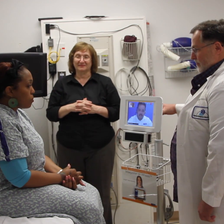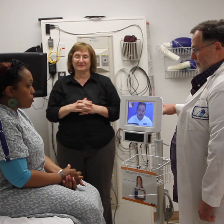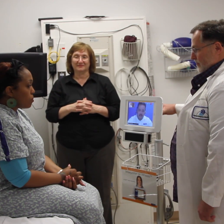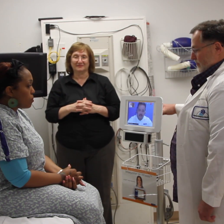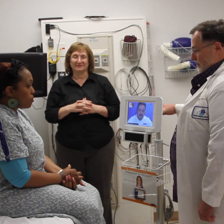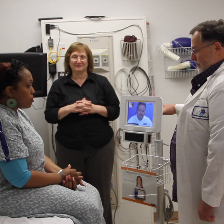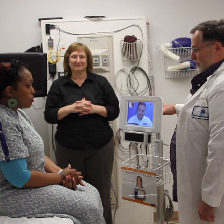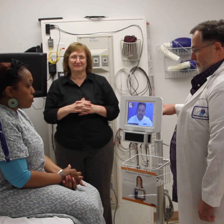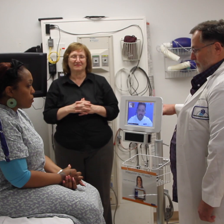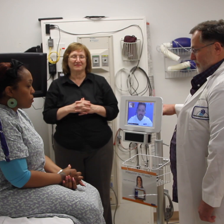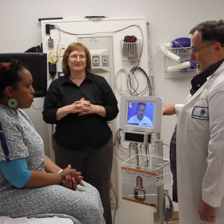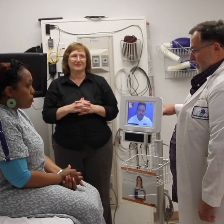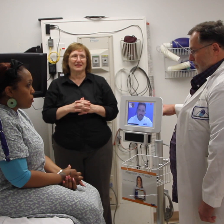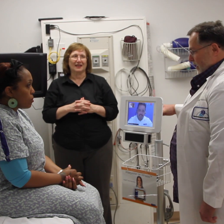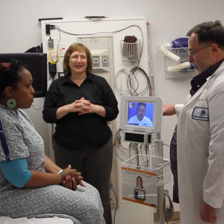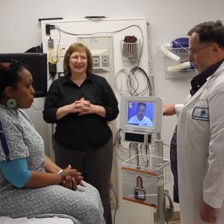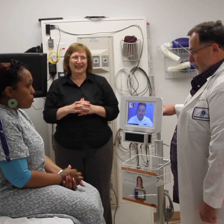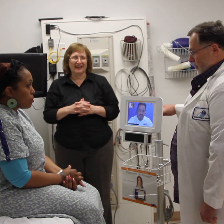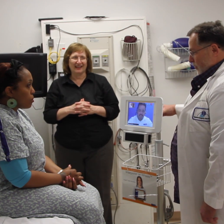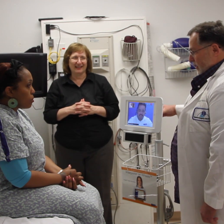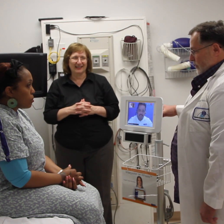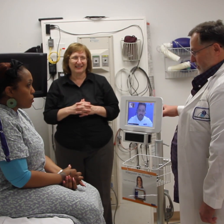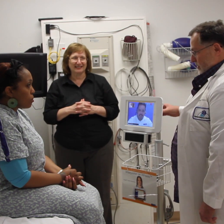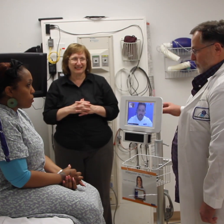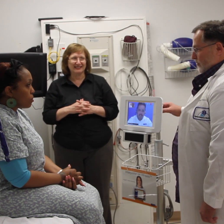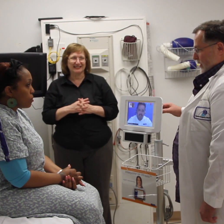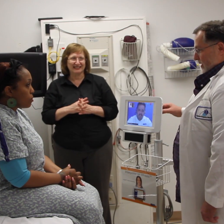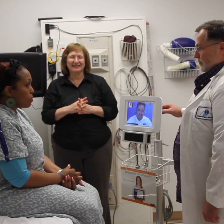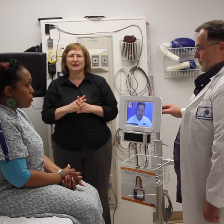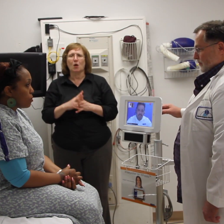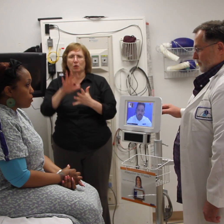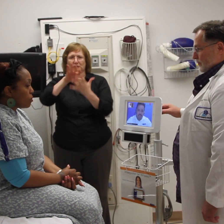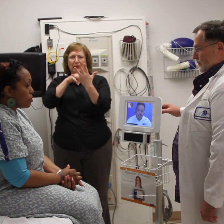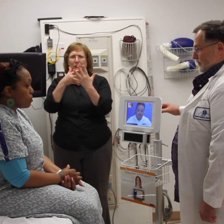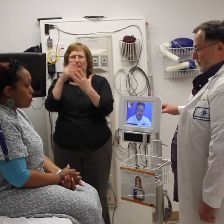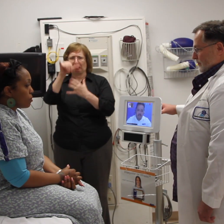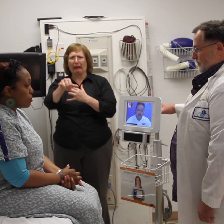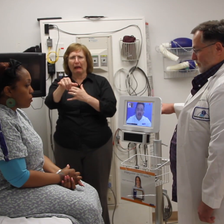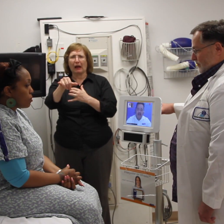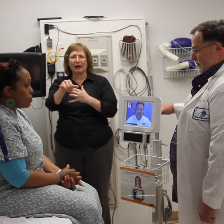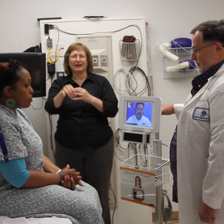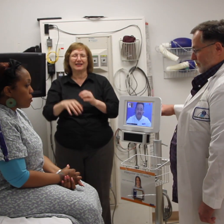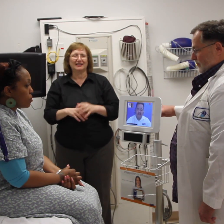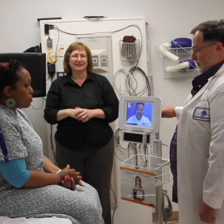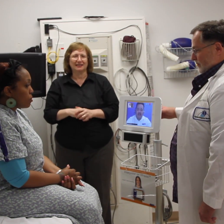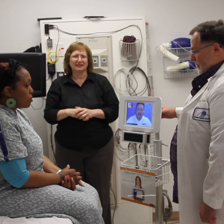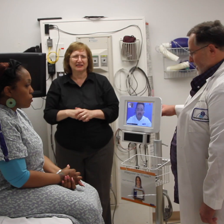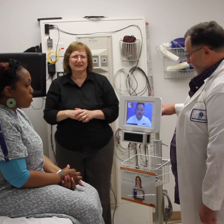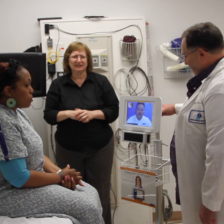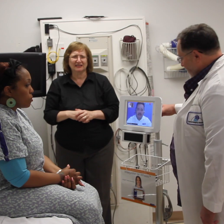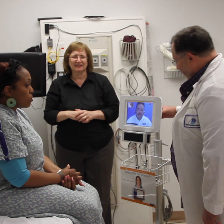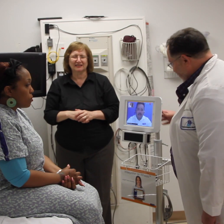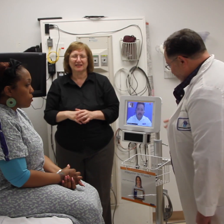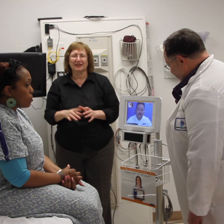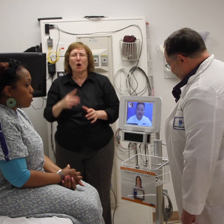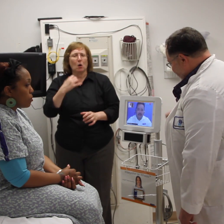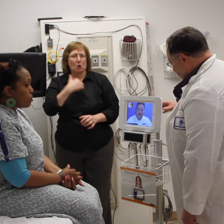Alright. Ok, uh, we'll get you scheduled for that. I apologize, sir. I don't want to hear you. Can please speak a little louder?